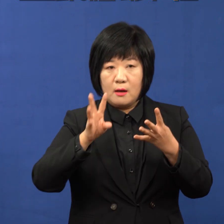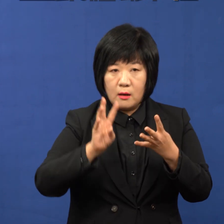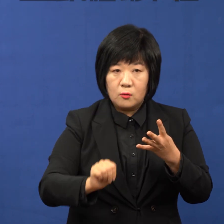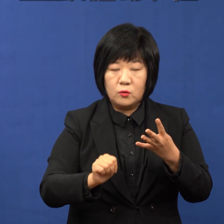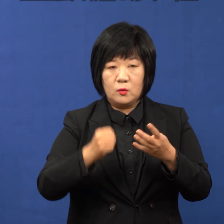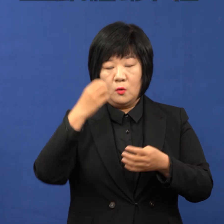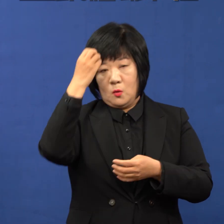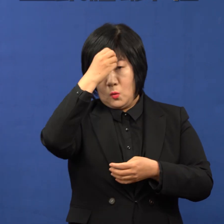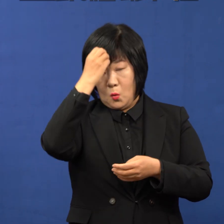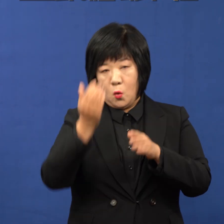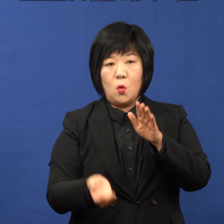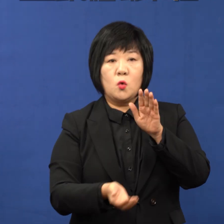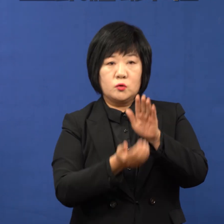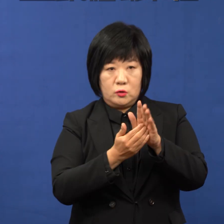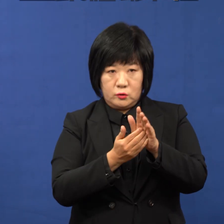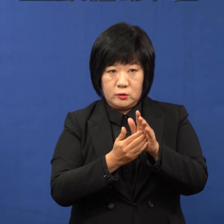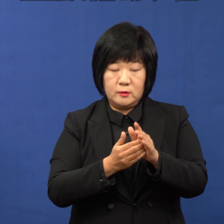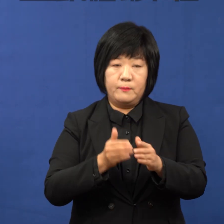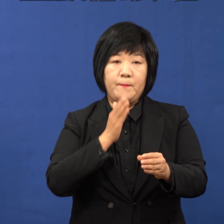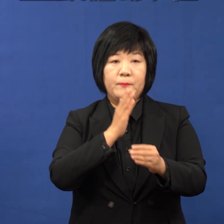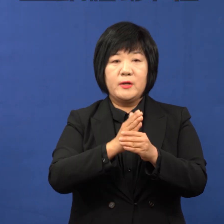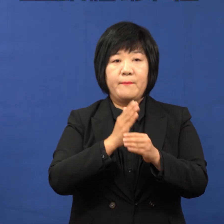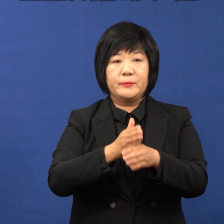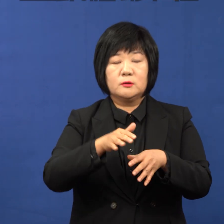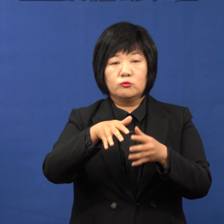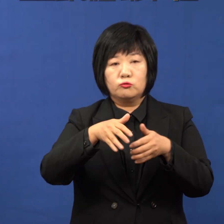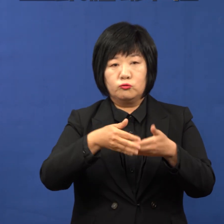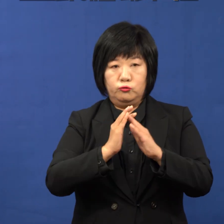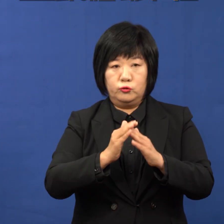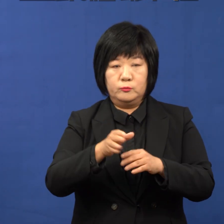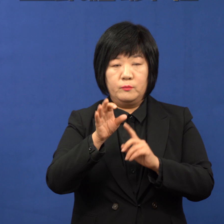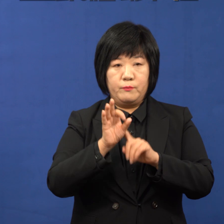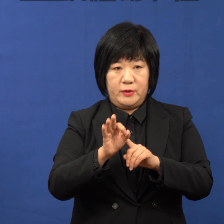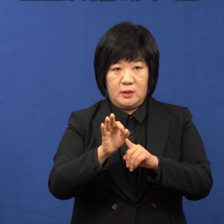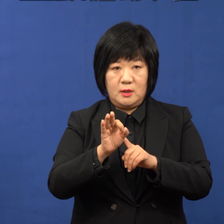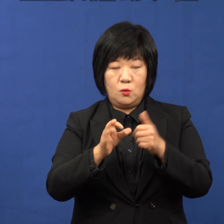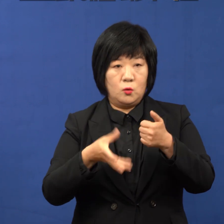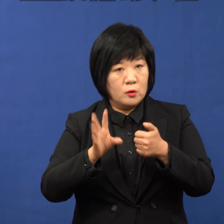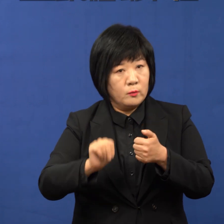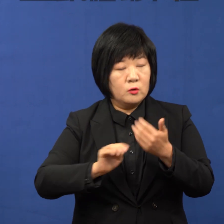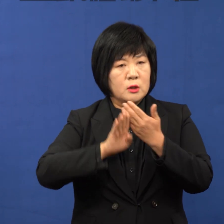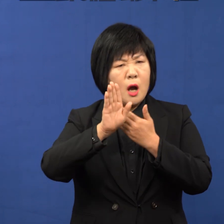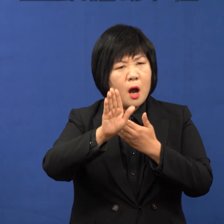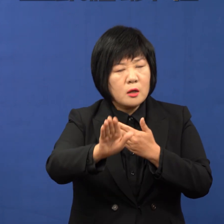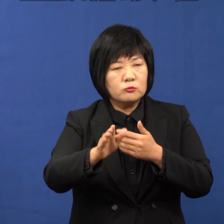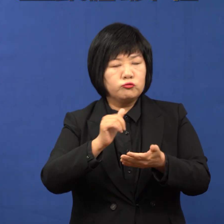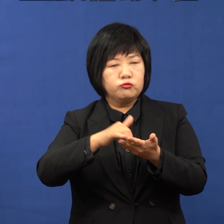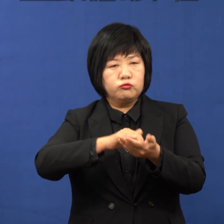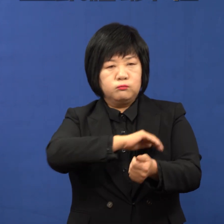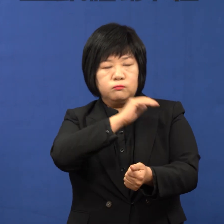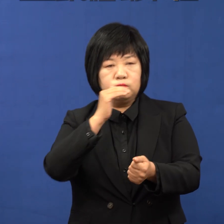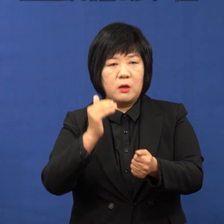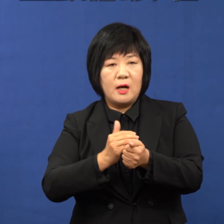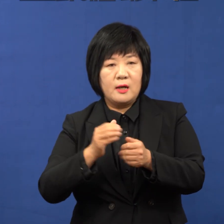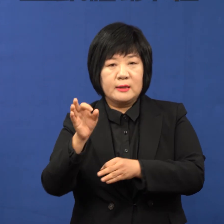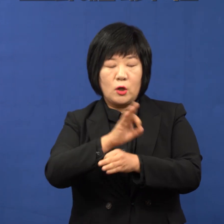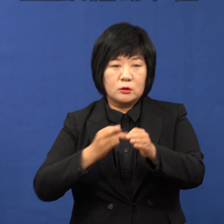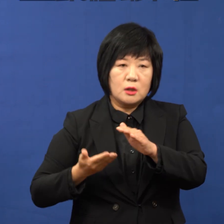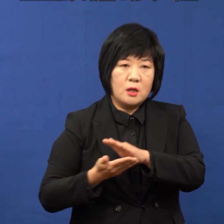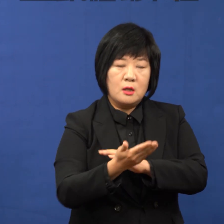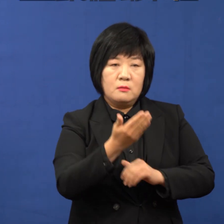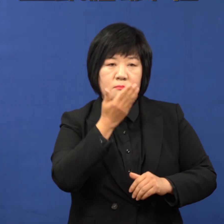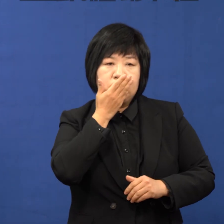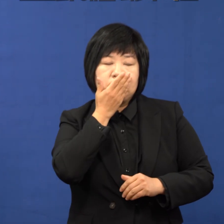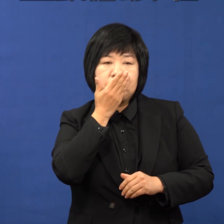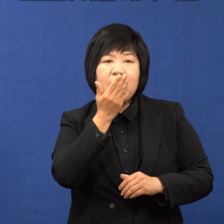고성능 소재 혁신 플랫폼 구축비 20억 원 등 향후 수십 배의 경제 효과를 가져올 수 있는 미래성장동력